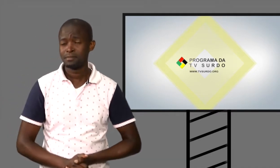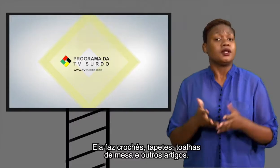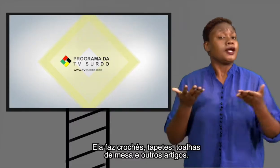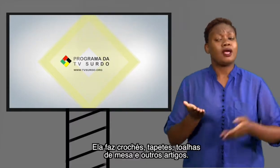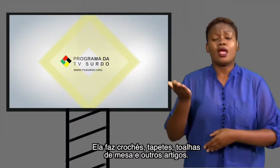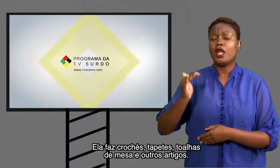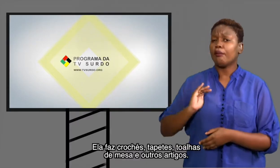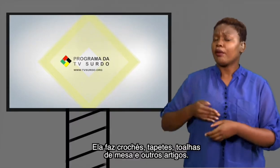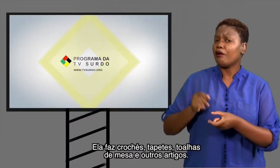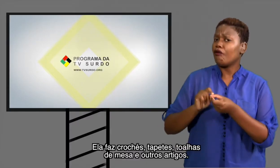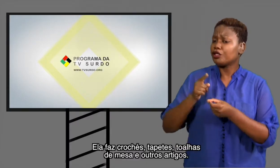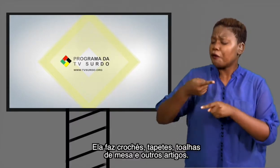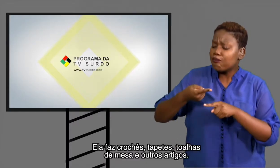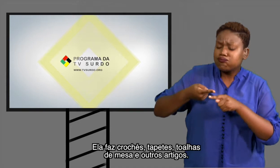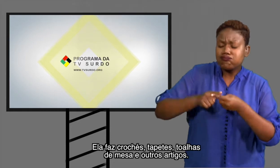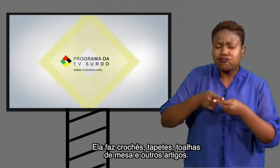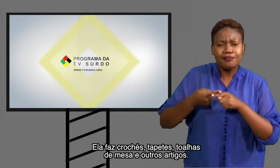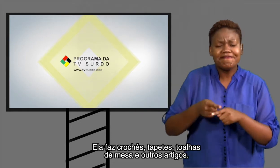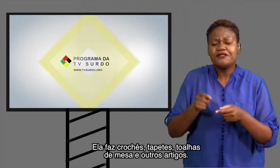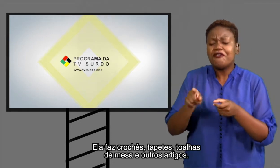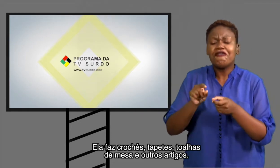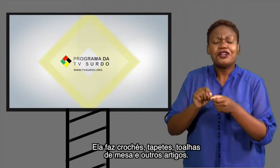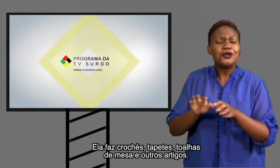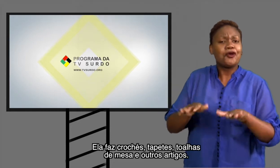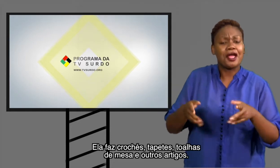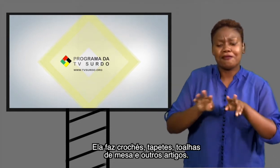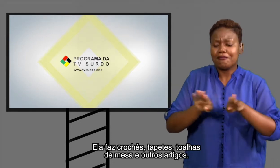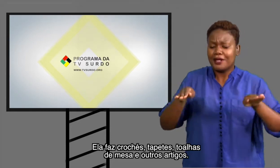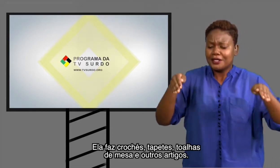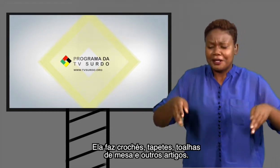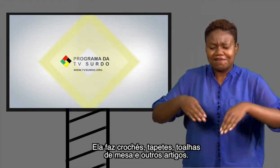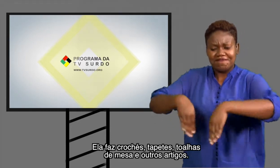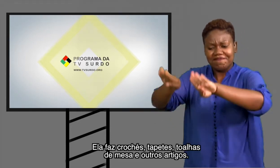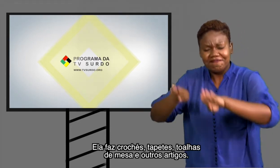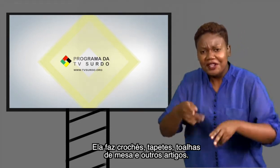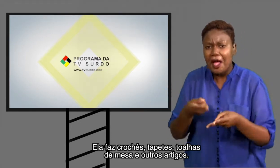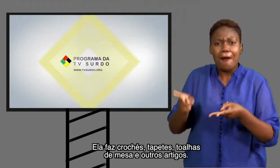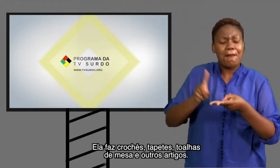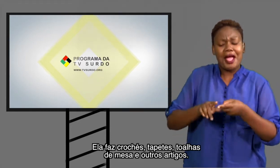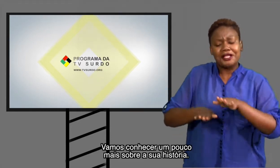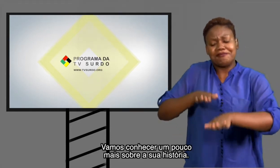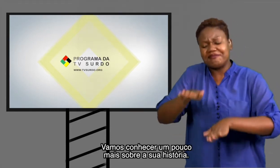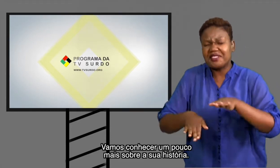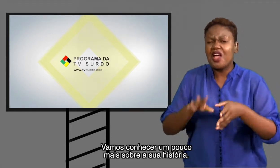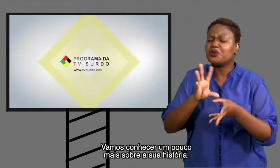Ela faz crochês, tapetes, toalhas de mesa e outros artigos. Vamos